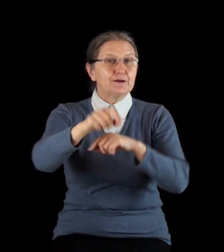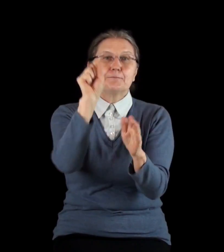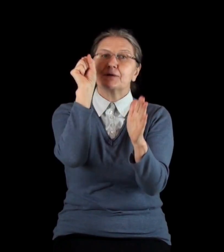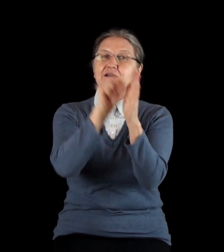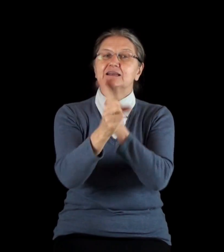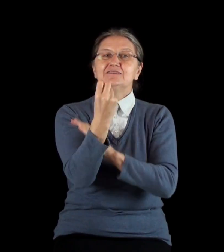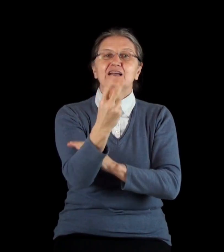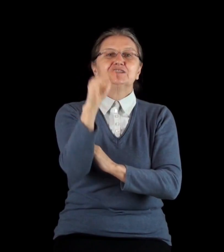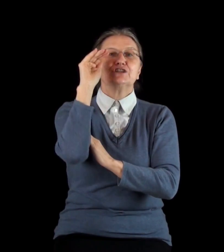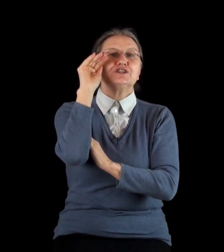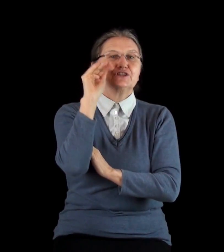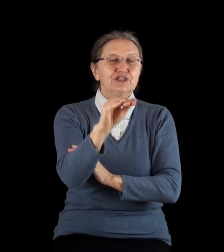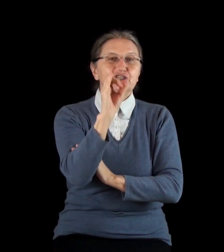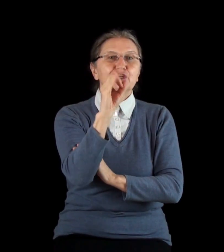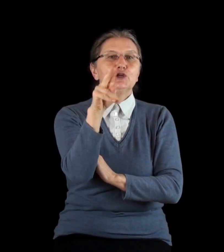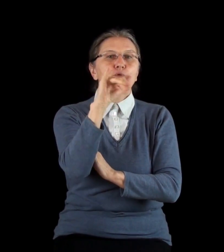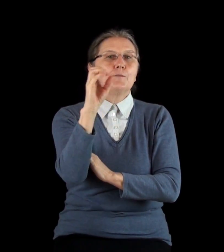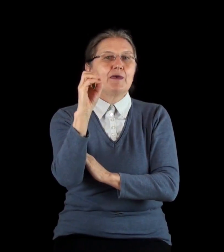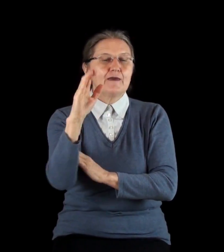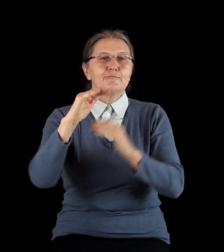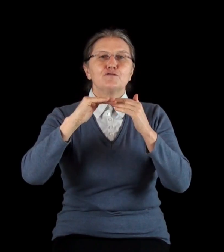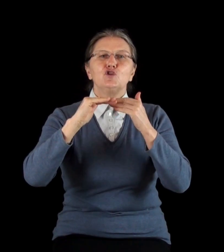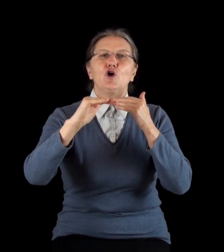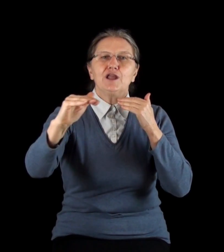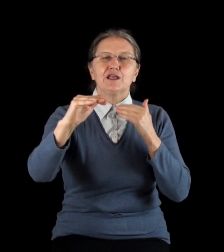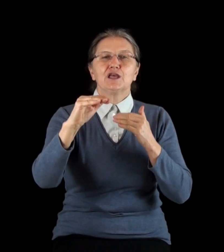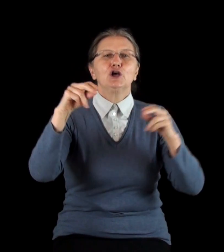двенадцать тысяч идумеев в долине Соляной.